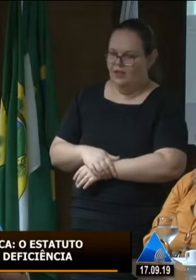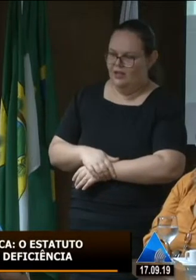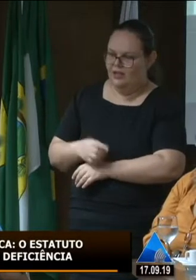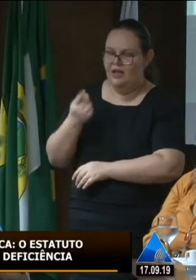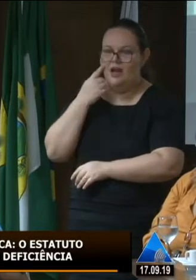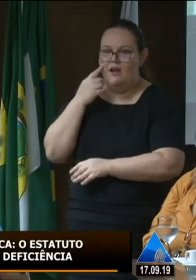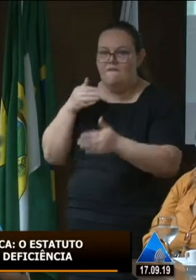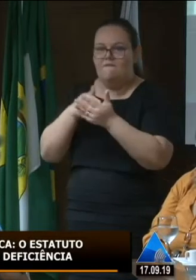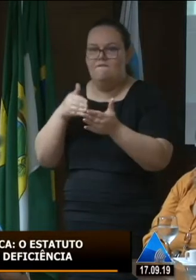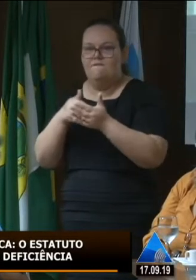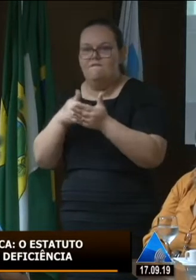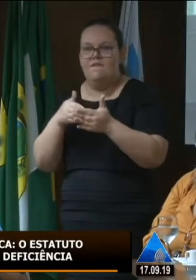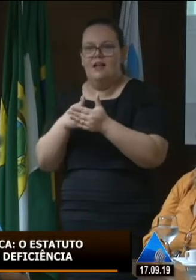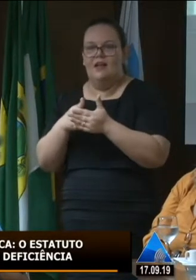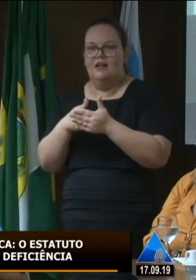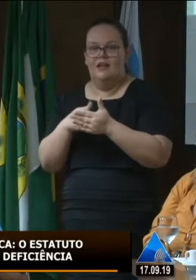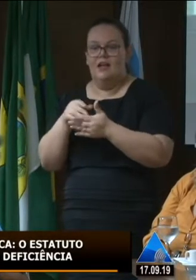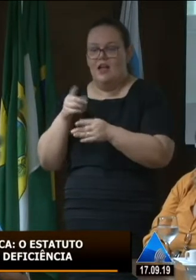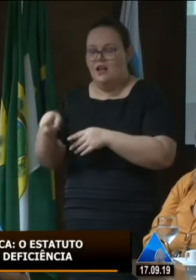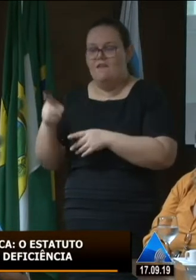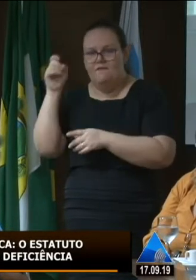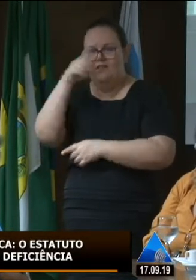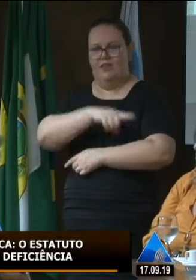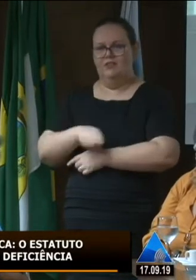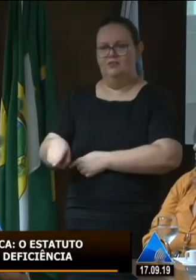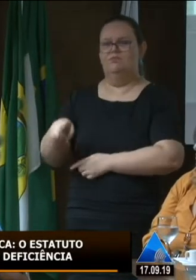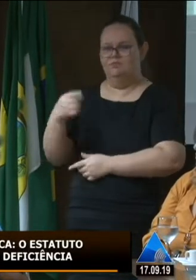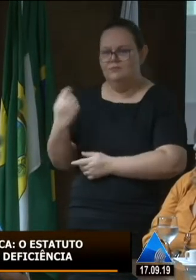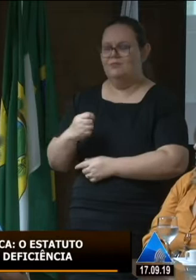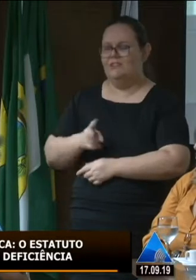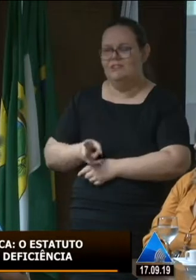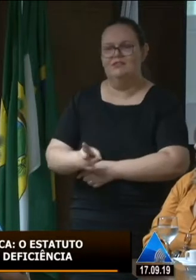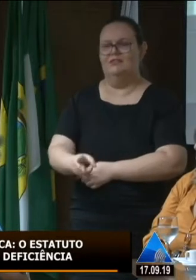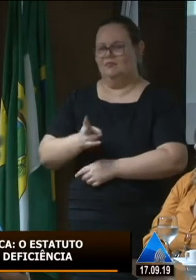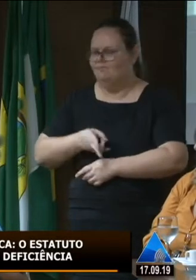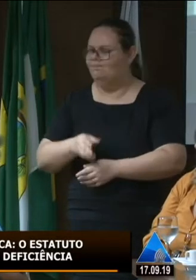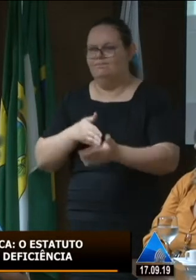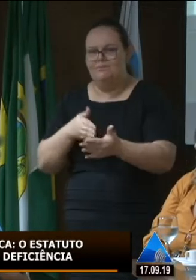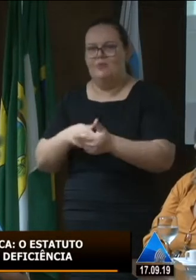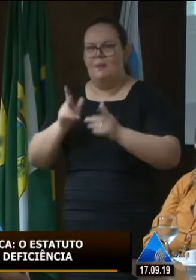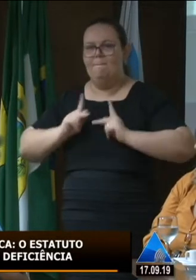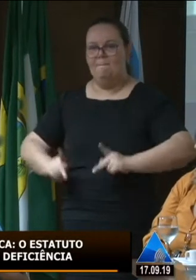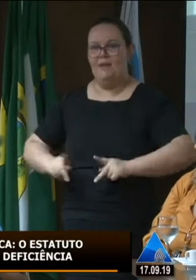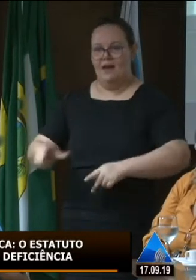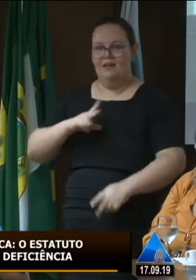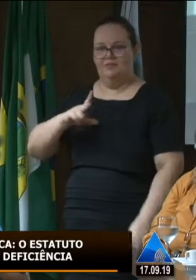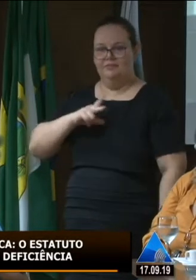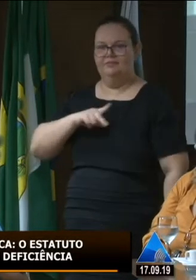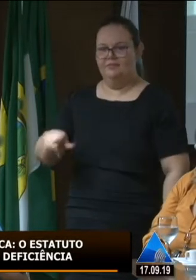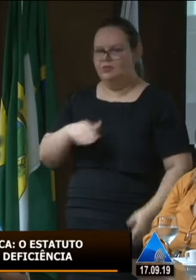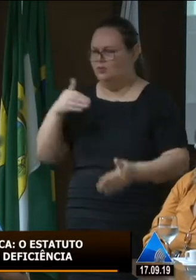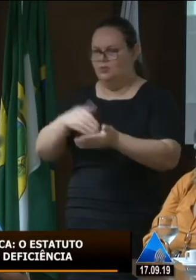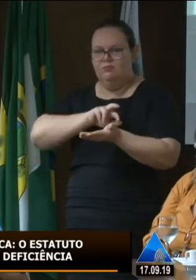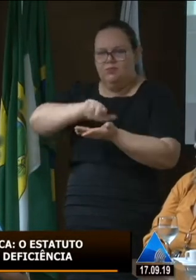só barreiras arquitetônicas mas enfrento até hoje barreiras interpessoais né em todos os